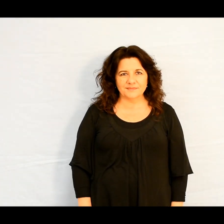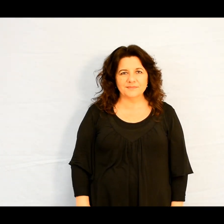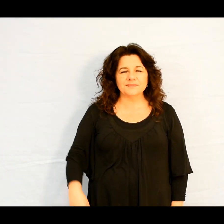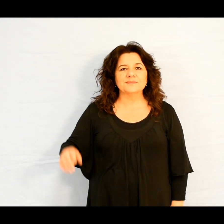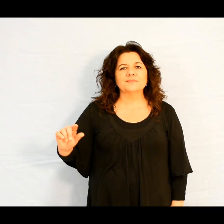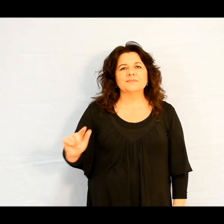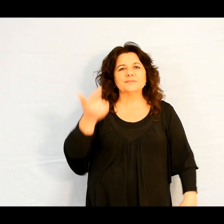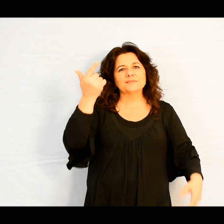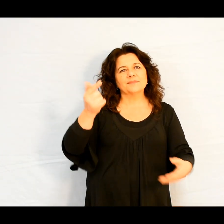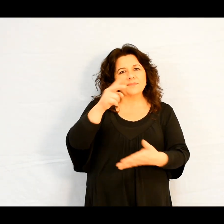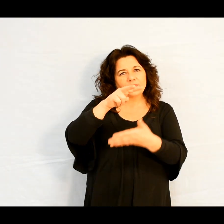Deuxième lecture